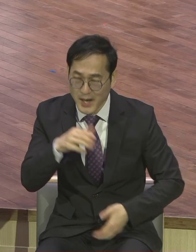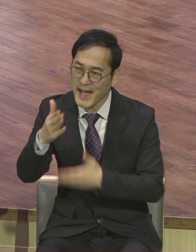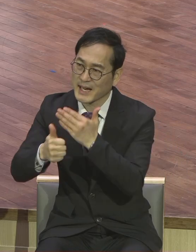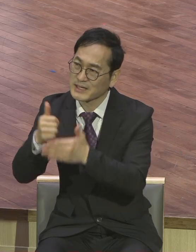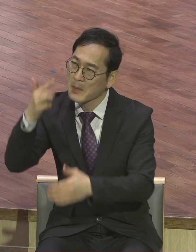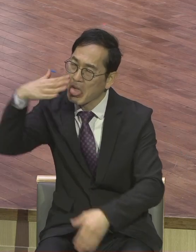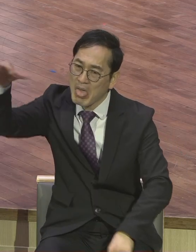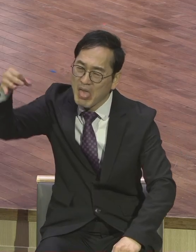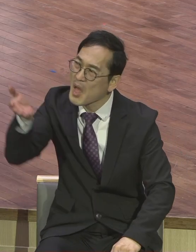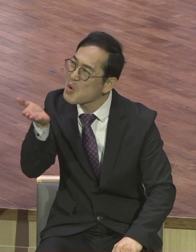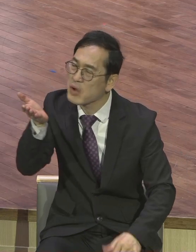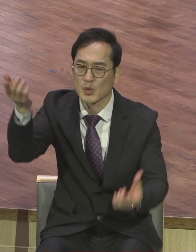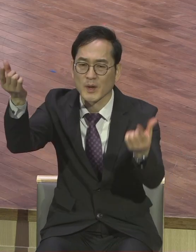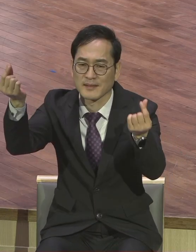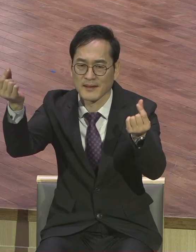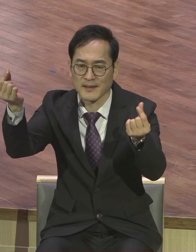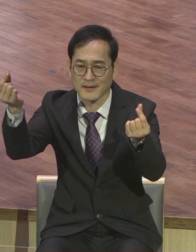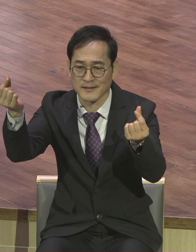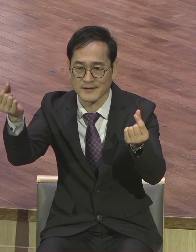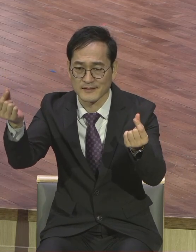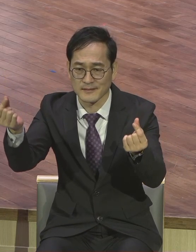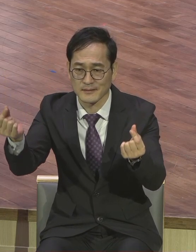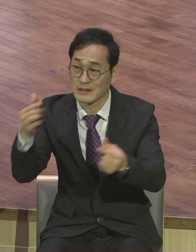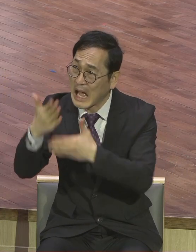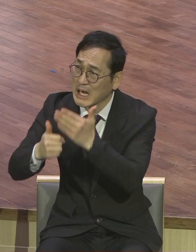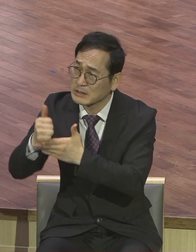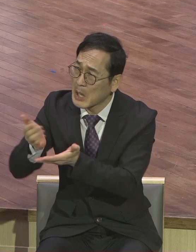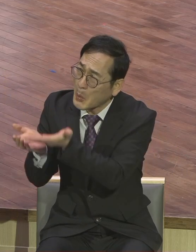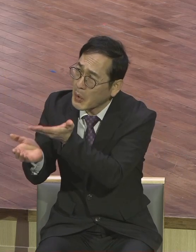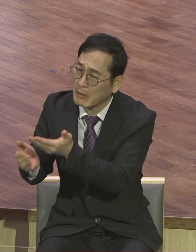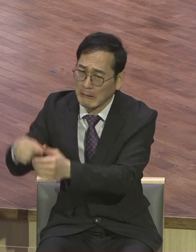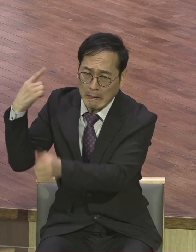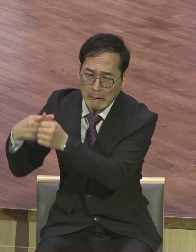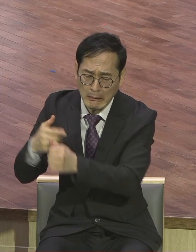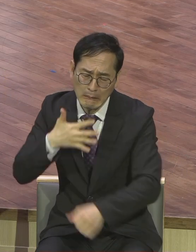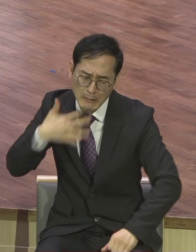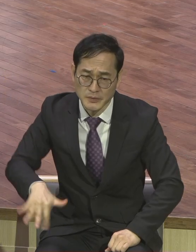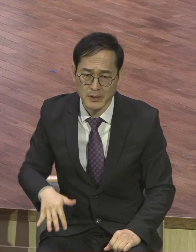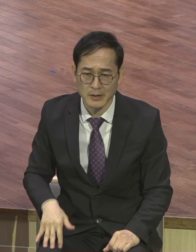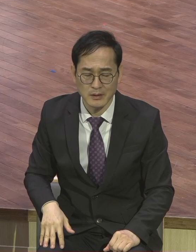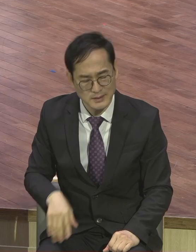나 하나님은 업신여기 이제 없는데요 심지 않고 거두려고 만 하는 사람.